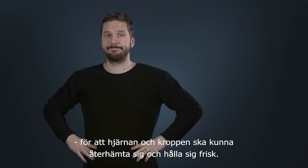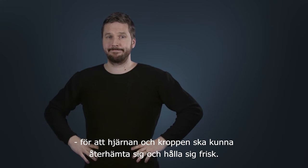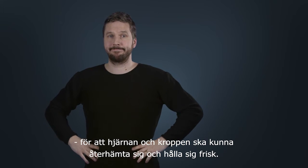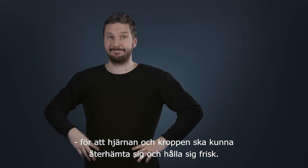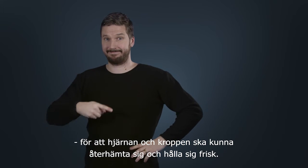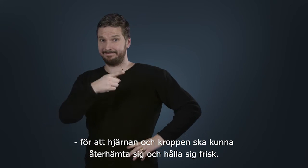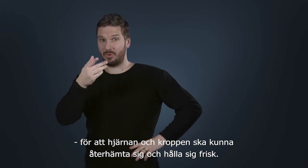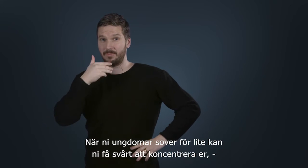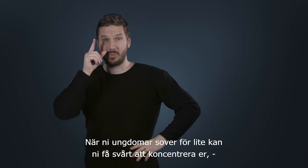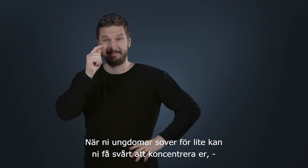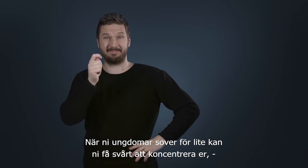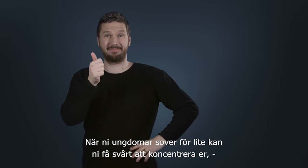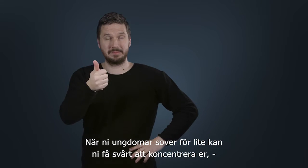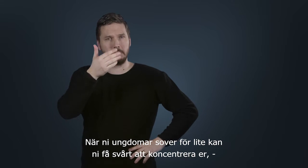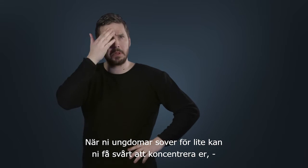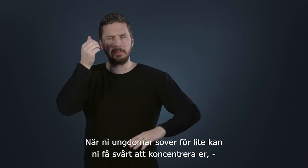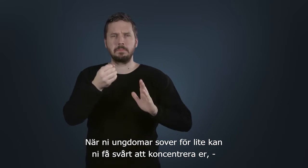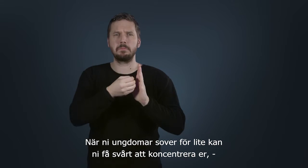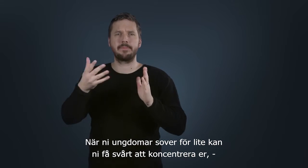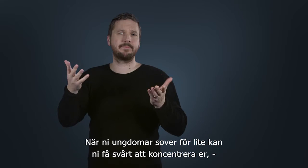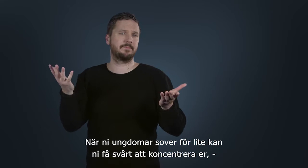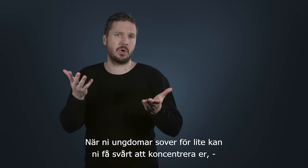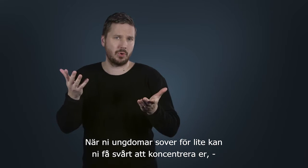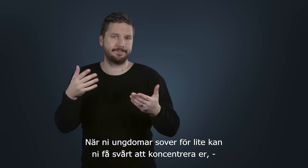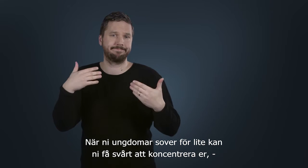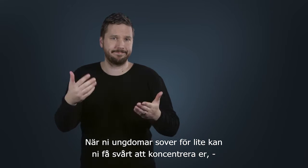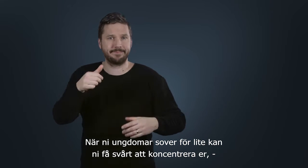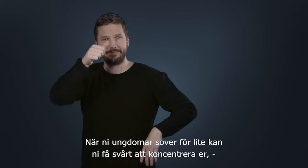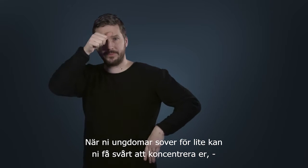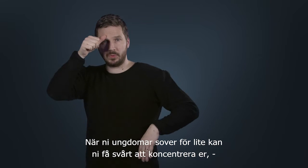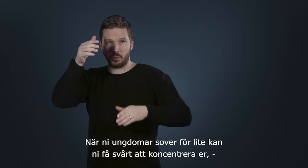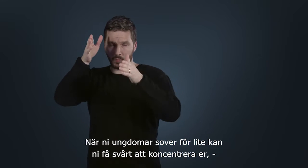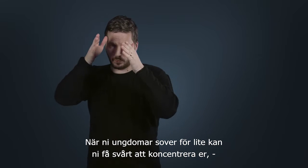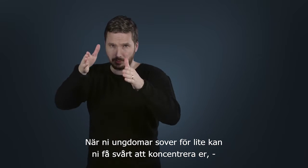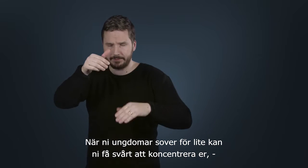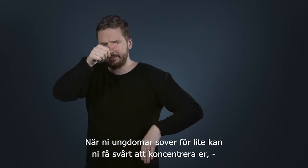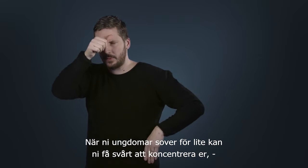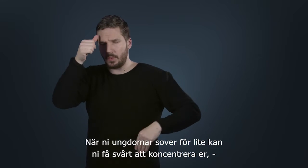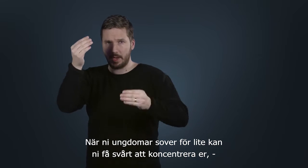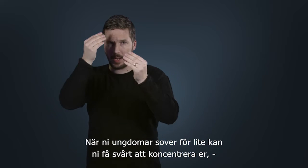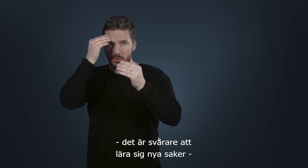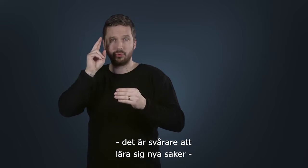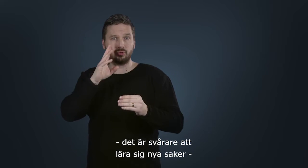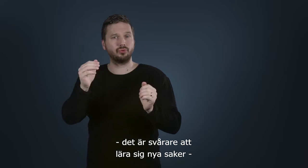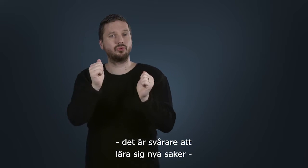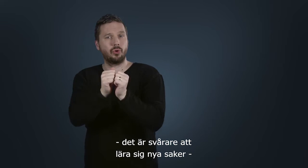När ni ungdomar sover för lite kan ni få svårt att koncentrera er. Det är svårare att lära sig nya saker.